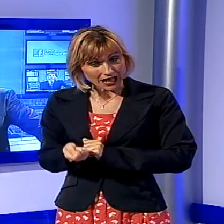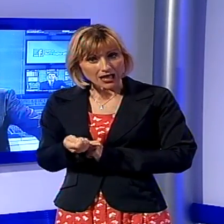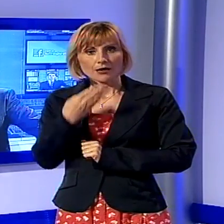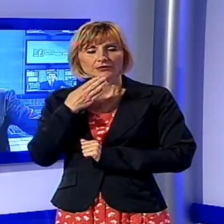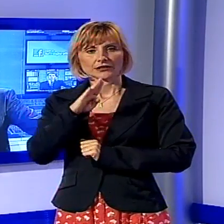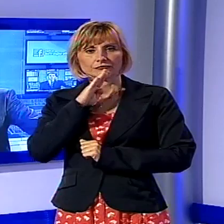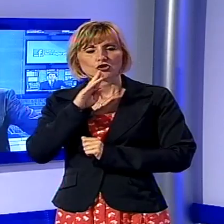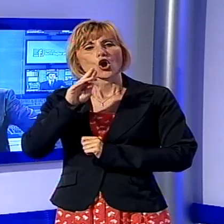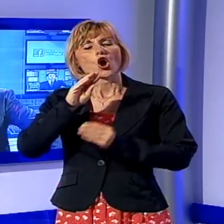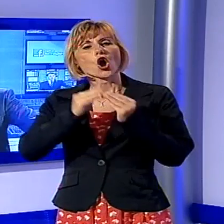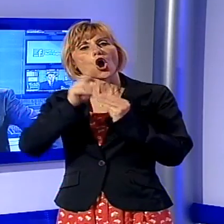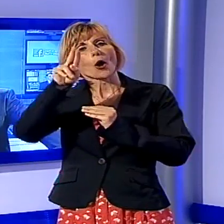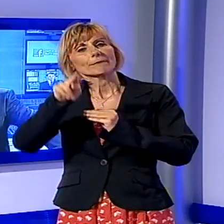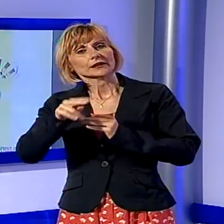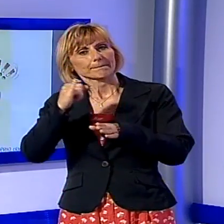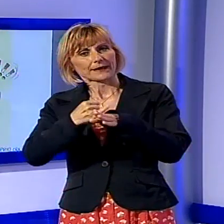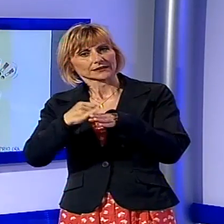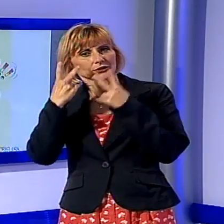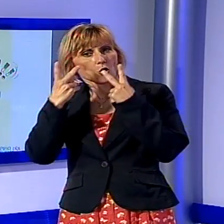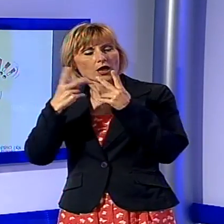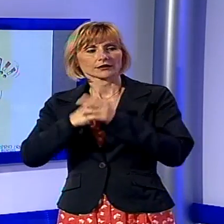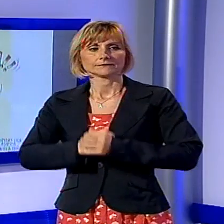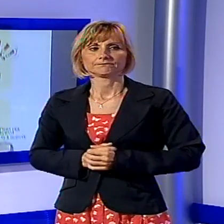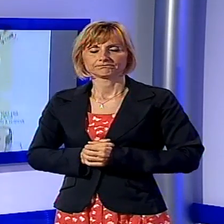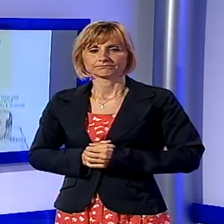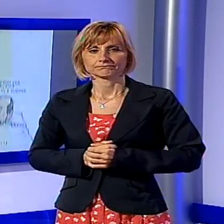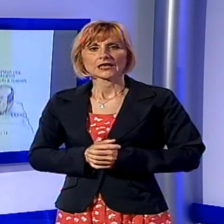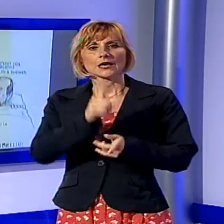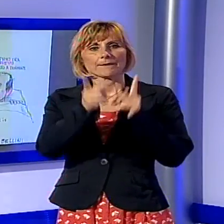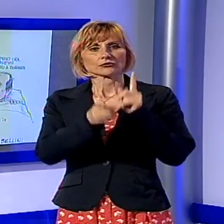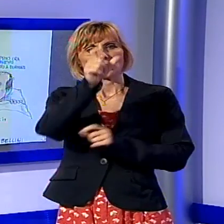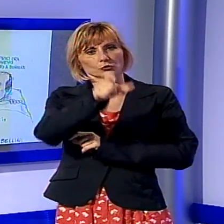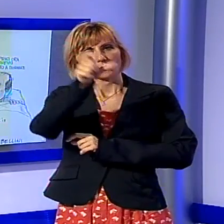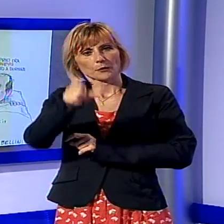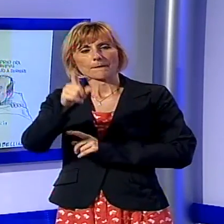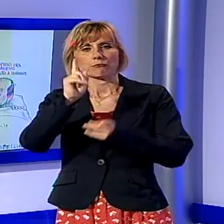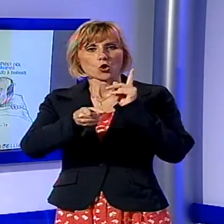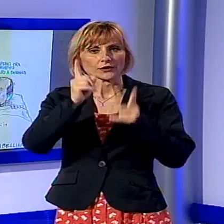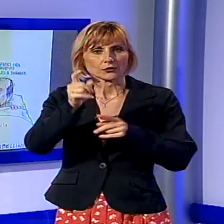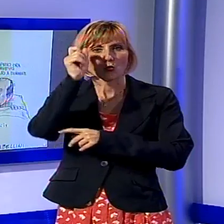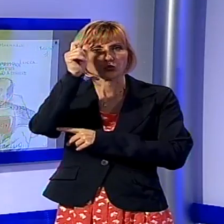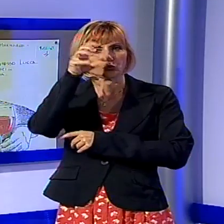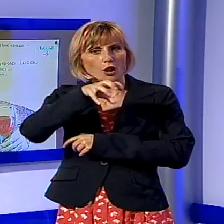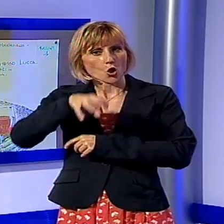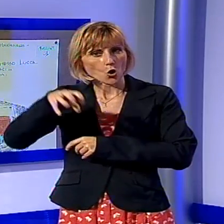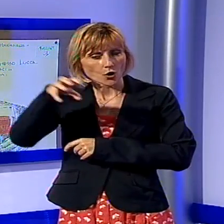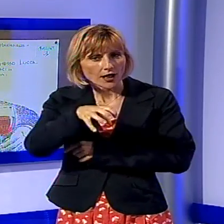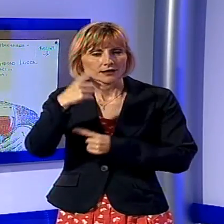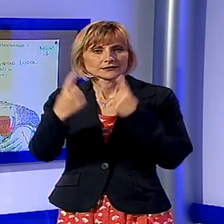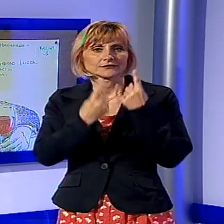opere molto particolari. I personaggi della politica e della cultura locale, le vicende sociali, di costume, le piccole e